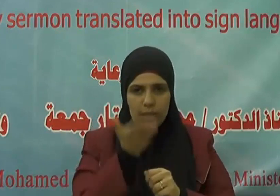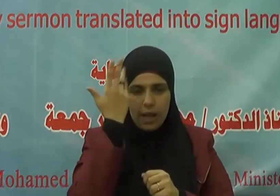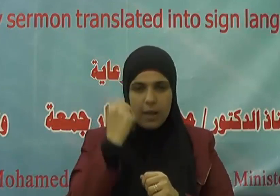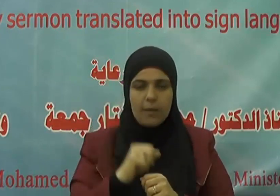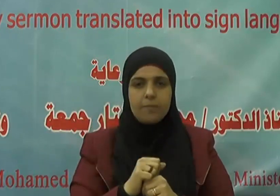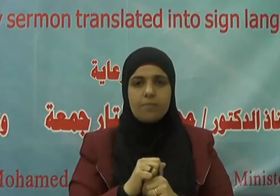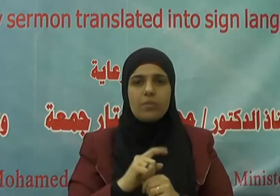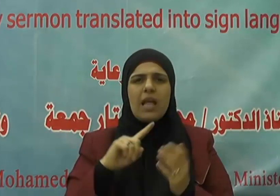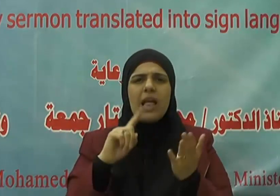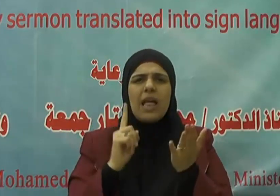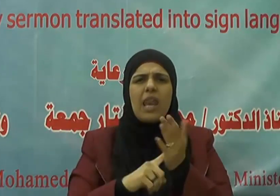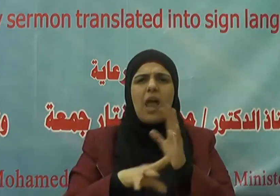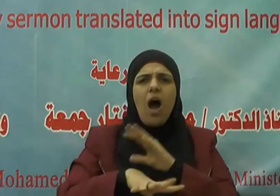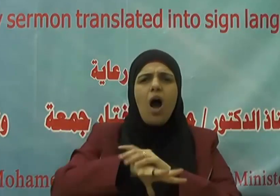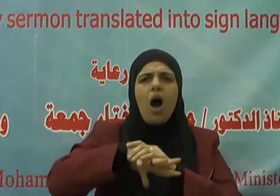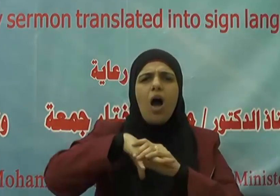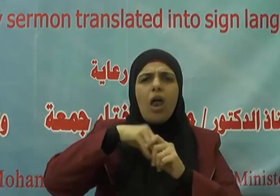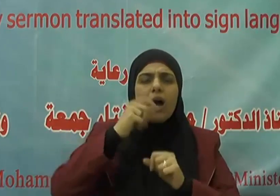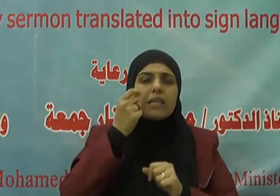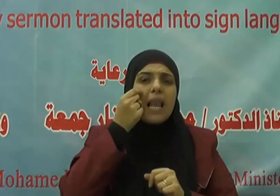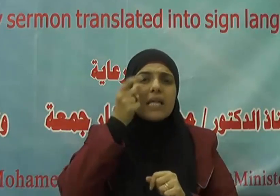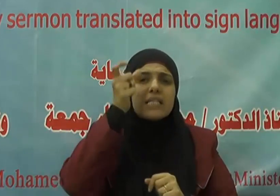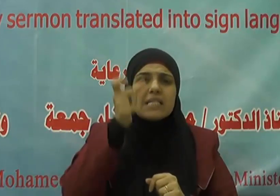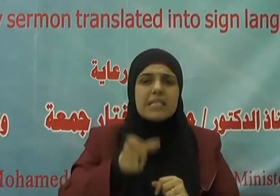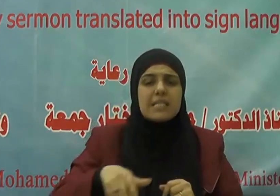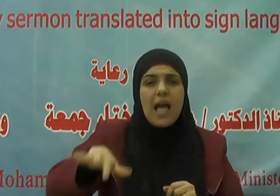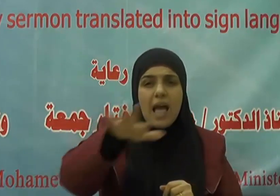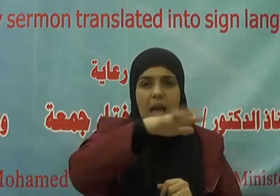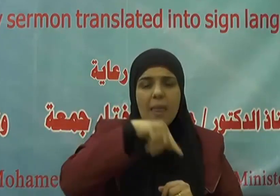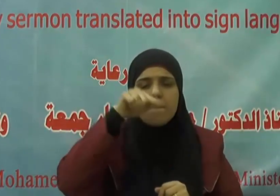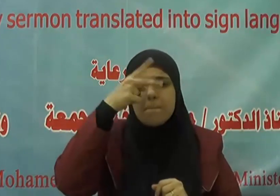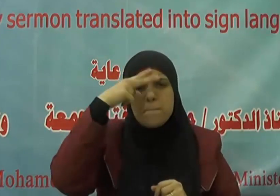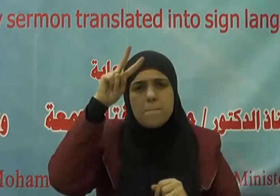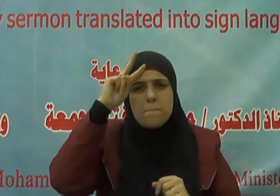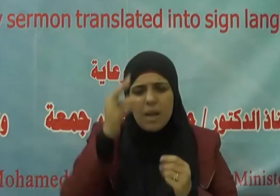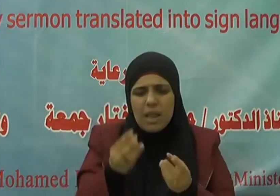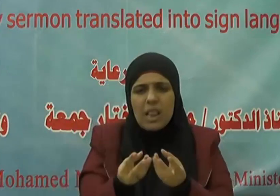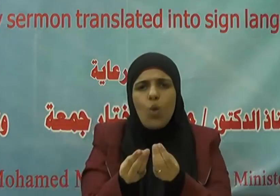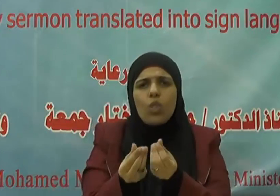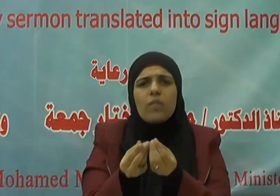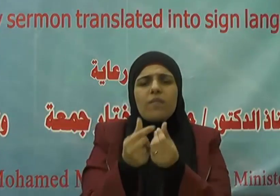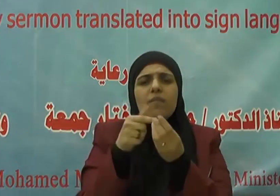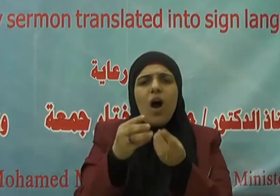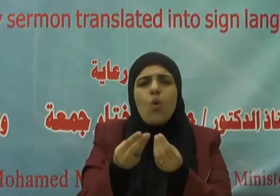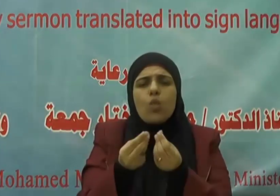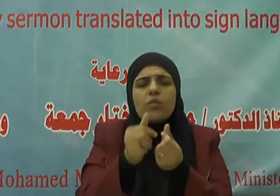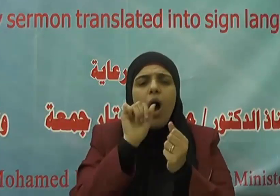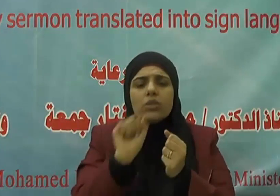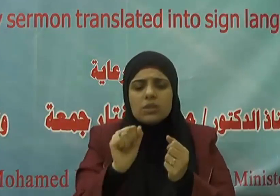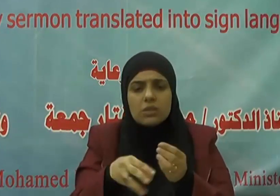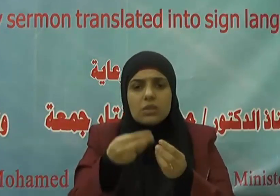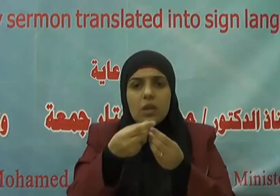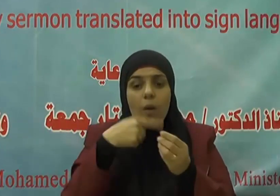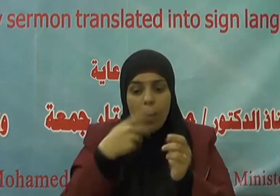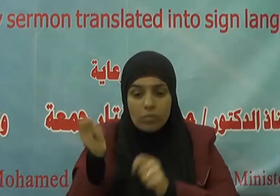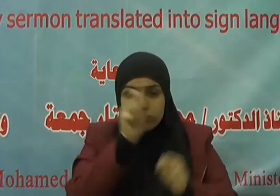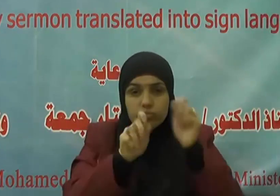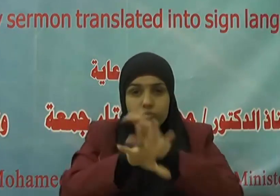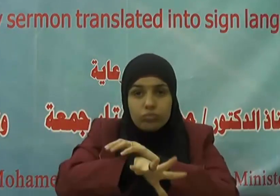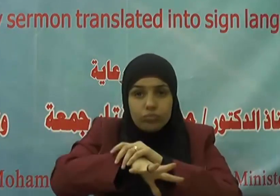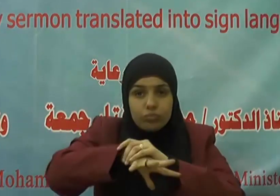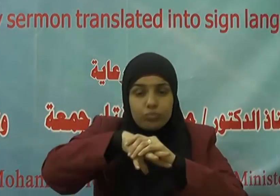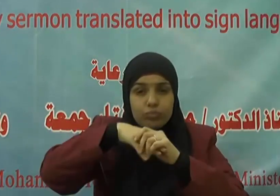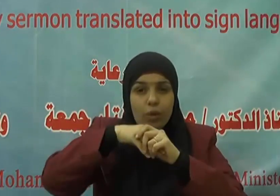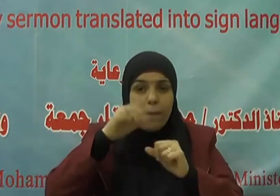إنا خلقنا الإنسان من مطفة أمشاج نبتليه فجعلناه